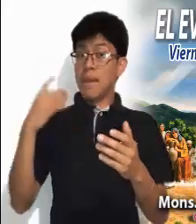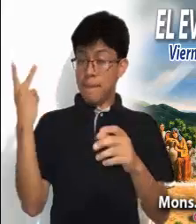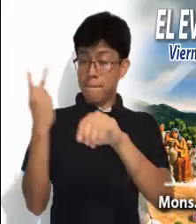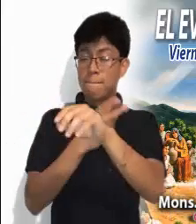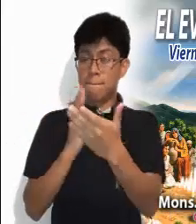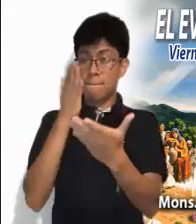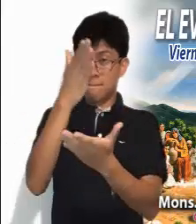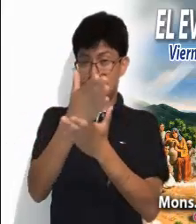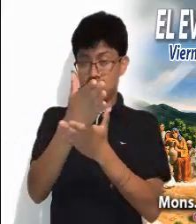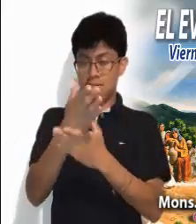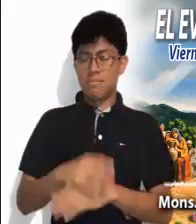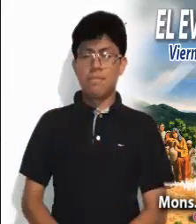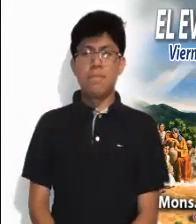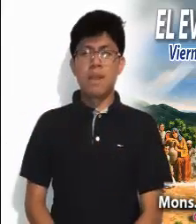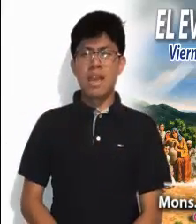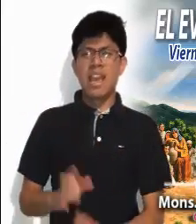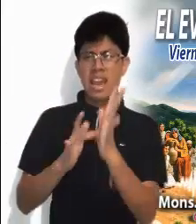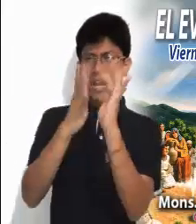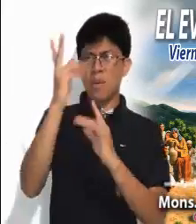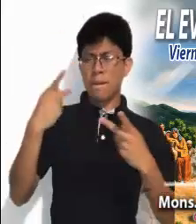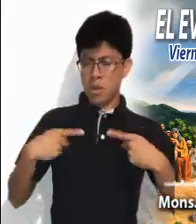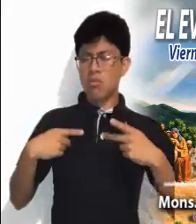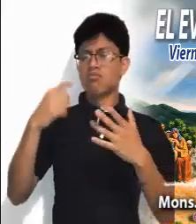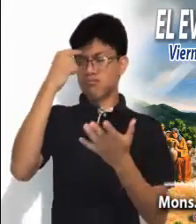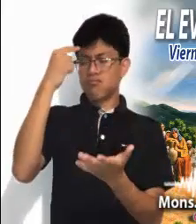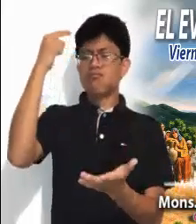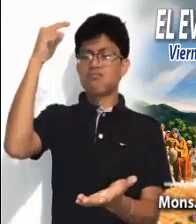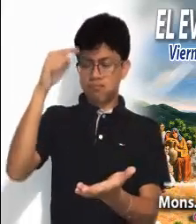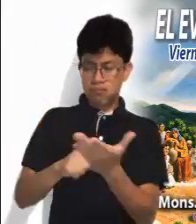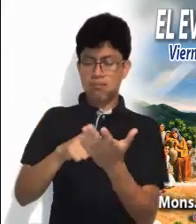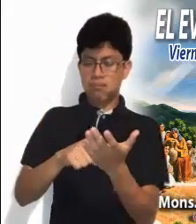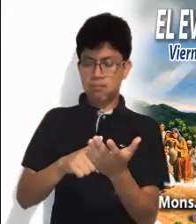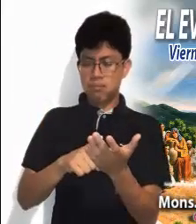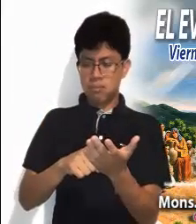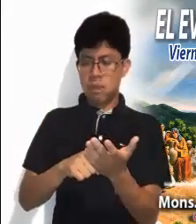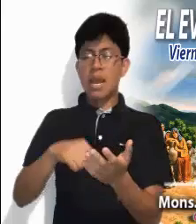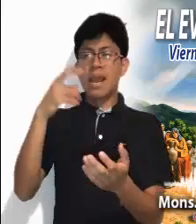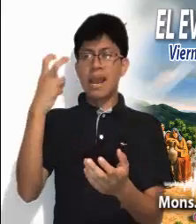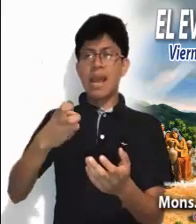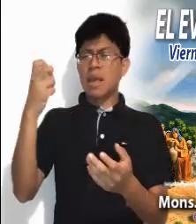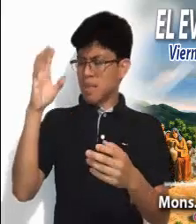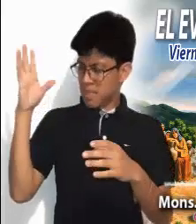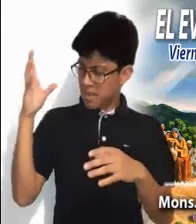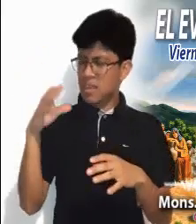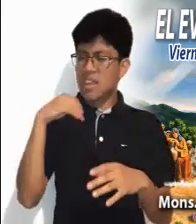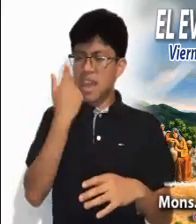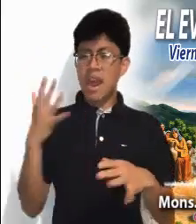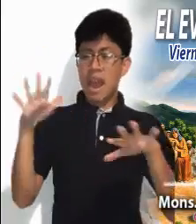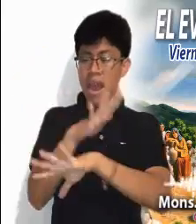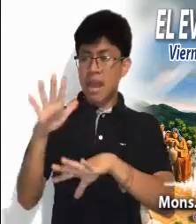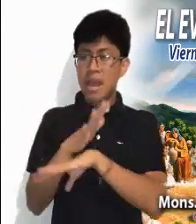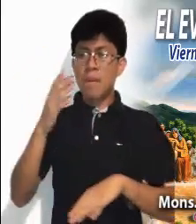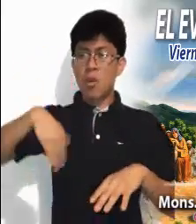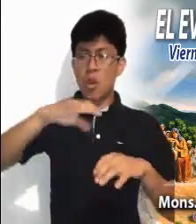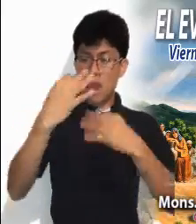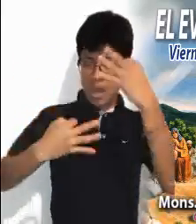aunque tiene que pasar por ella. El verdadero cristiano se comprometerá en el cambio en busca de justicia y lo hará